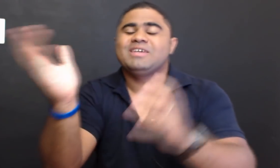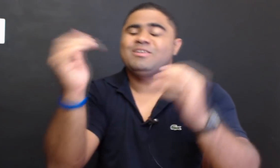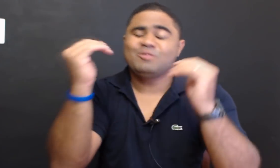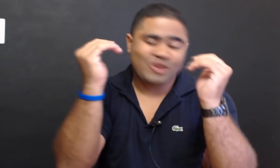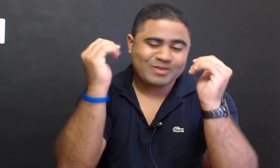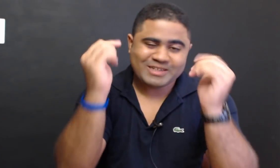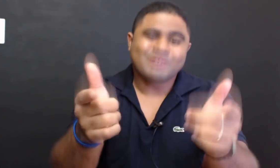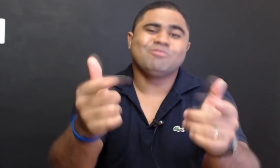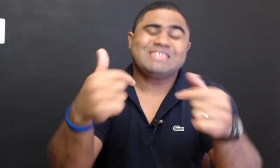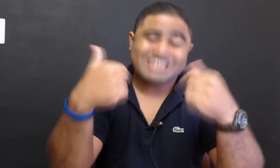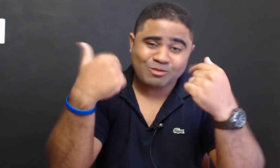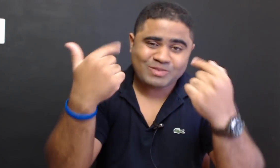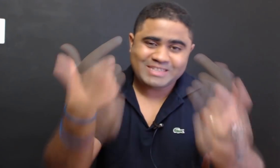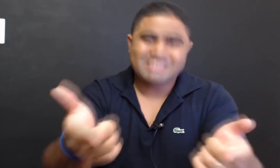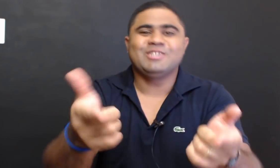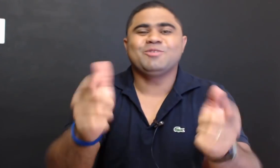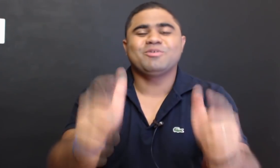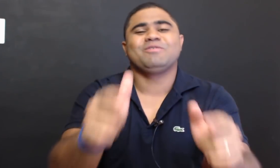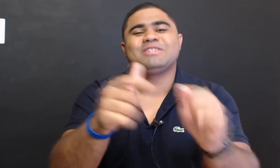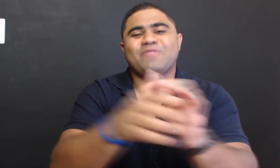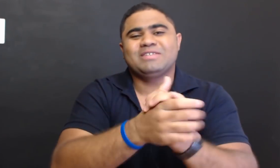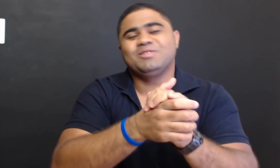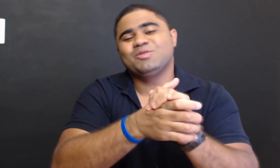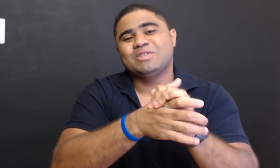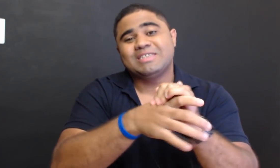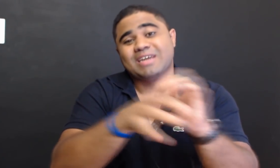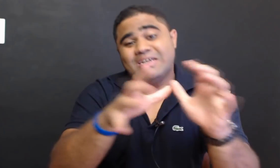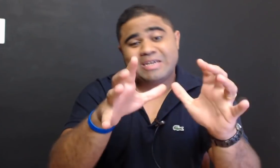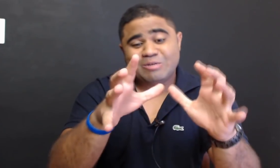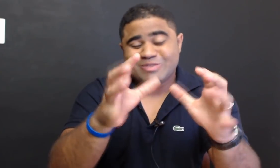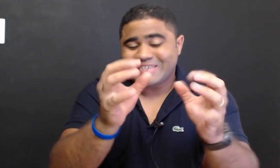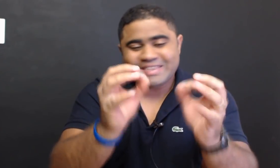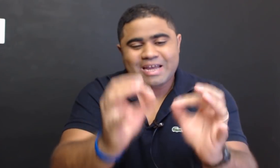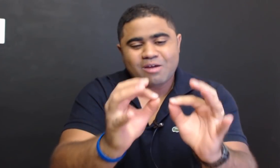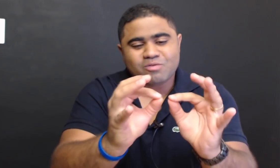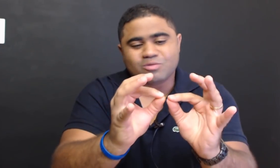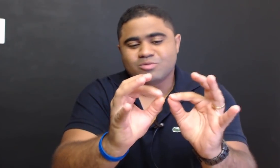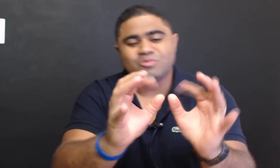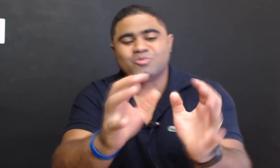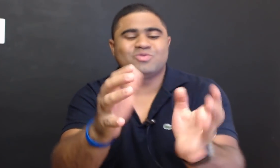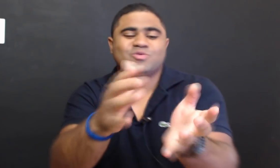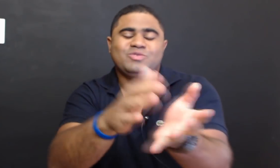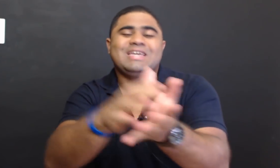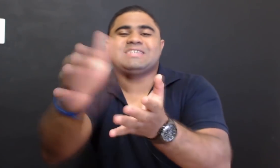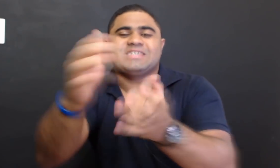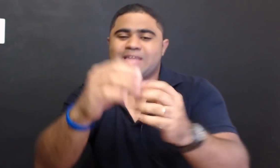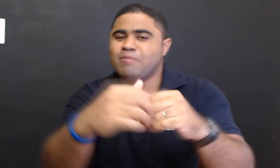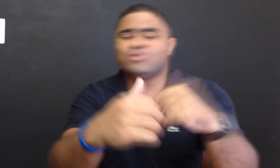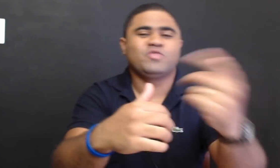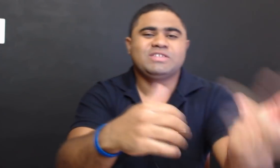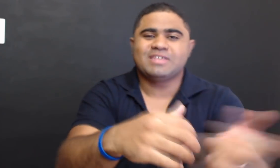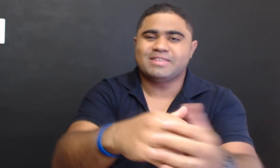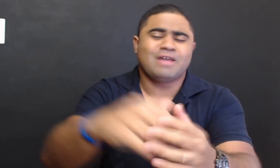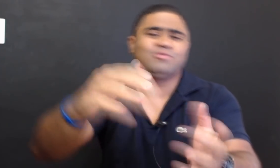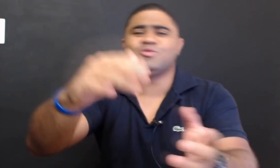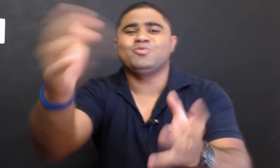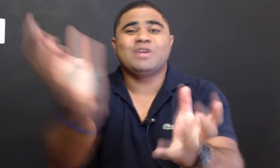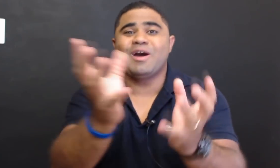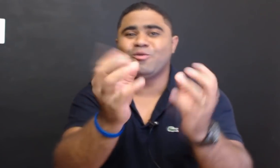E eu te falo que não, você não tem dinheiro porque você faz isso, tá. O centavo, o 10 centavos, o 20 centavos, o 1 real,